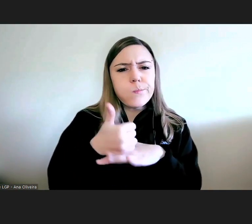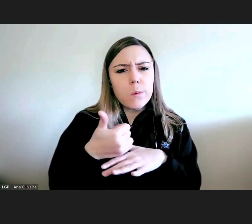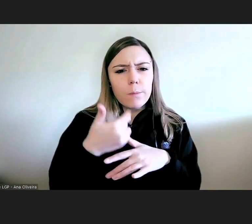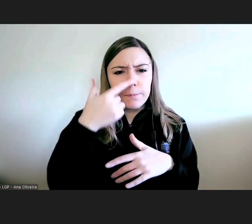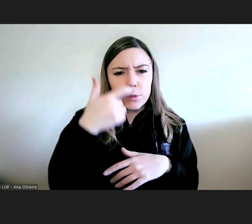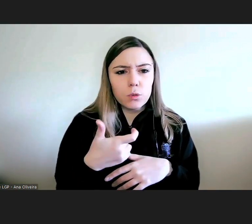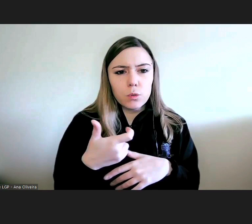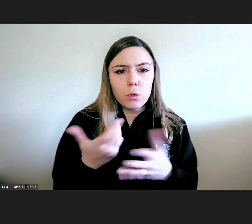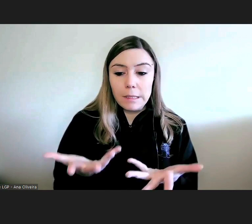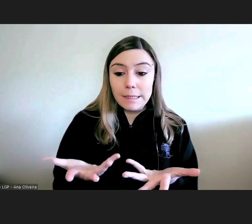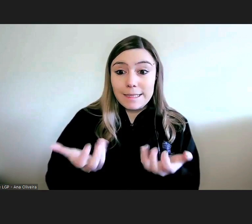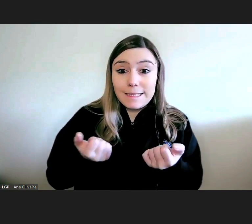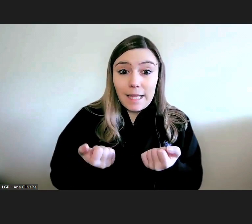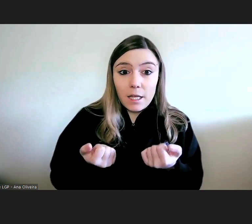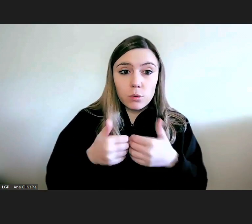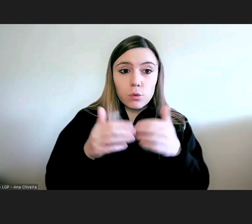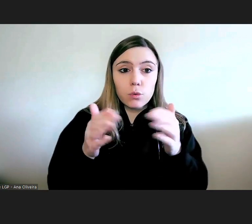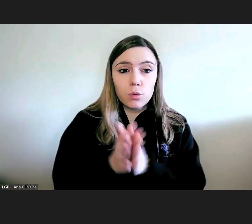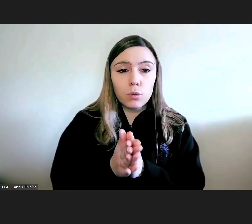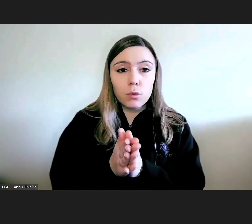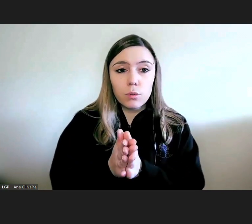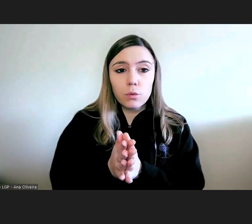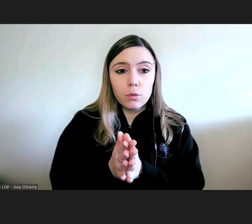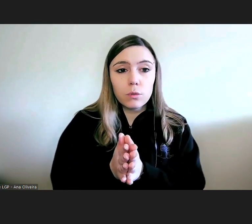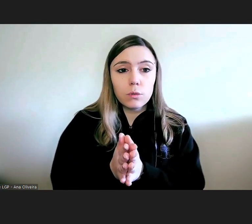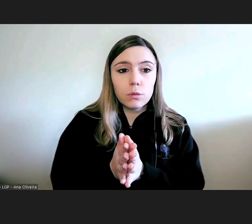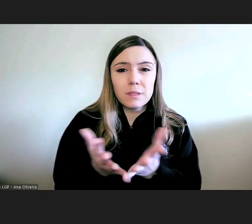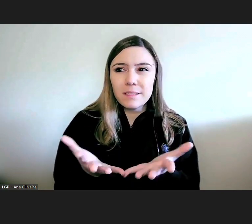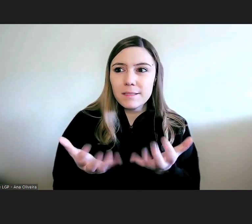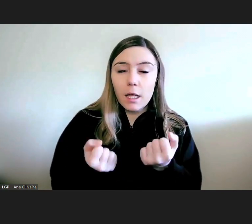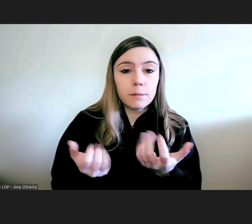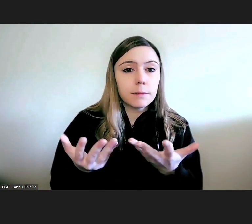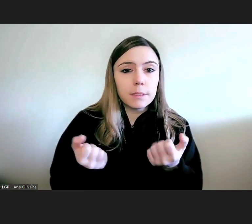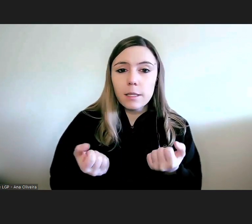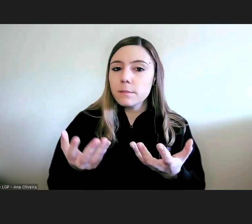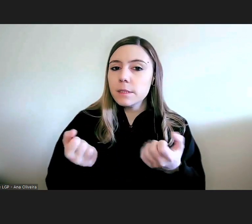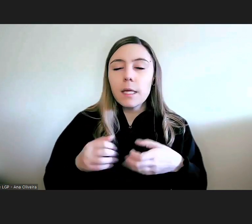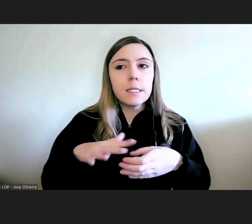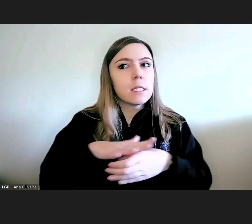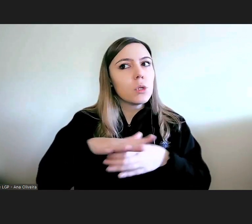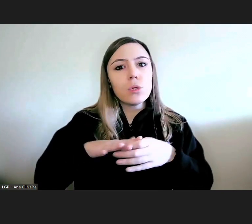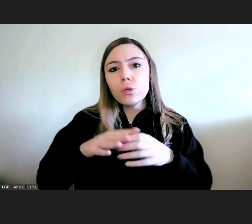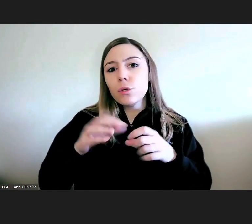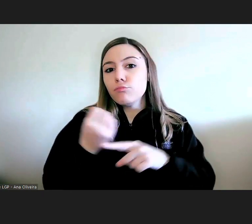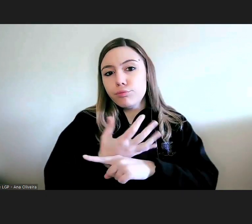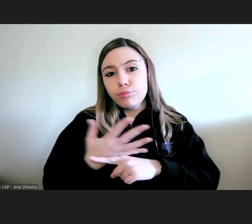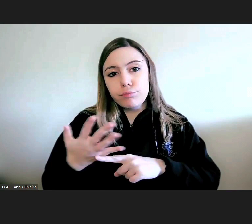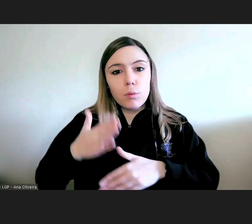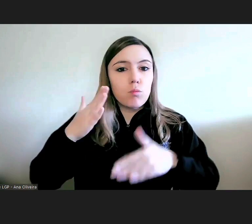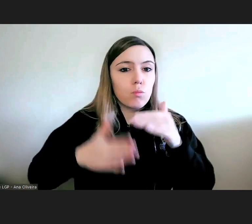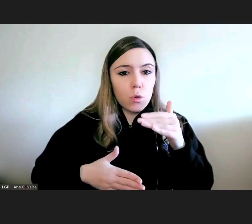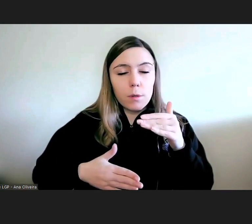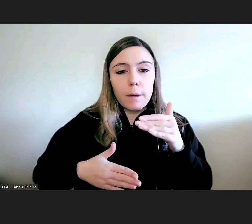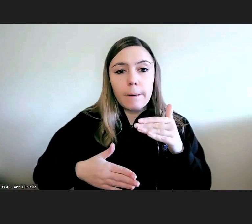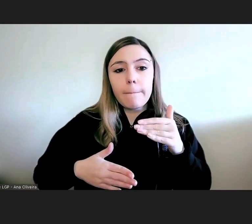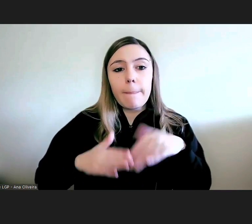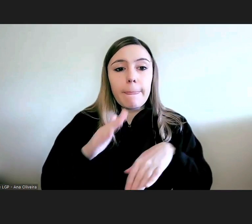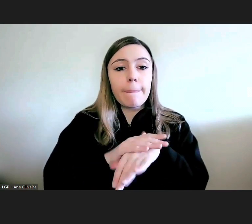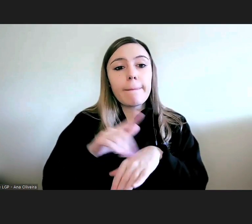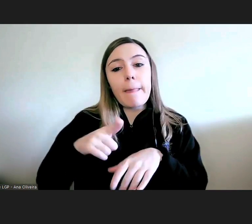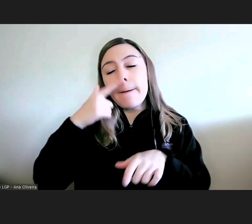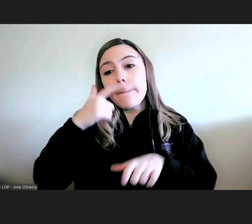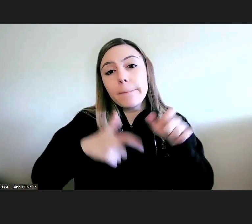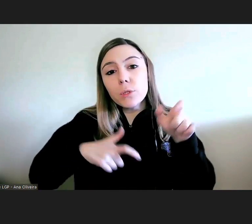receptáculo um receptáculo de muitas situações que vão acontecendo e com que os cidadãos de forma